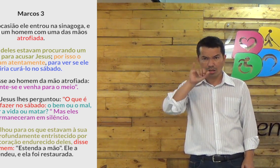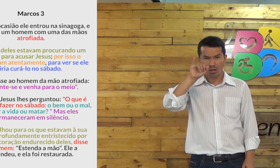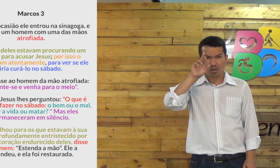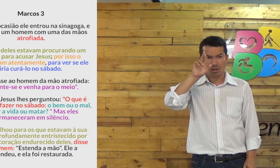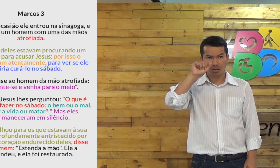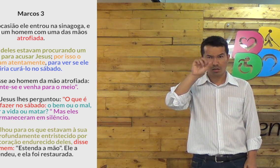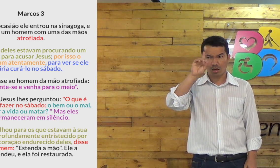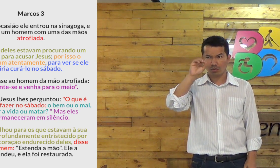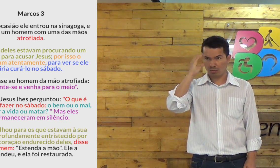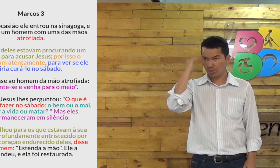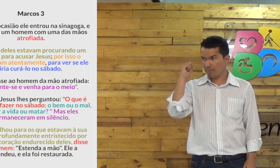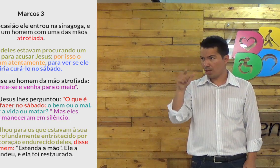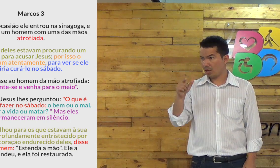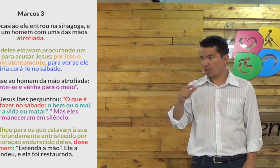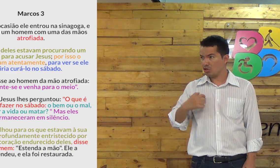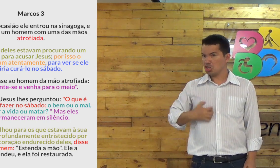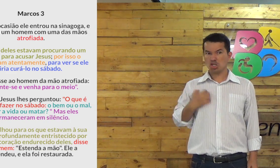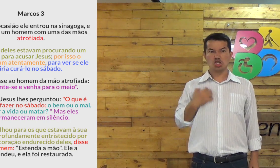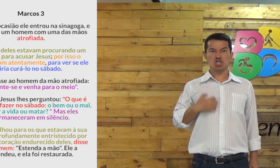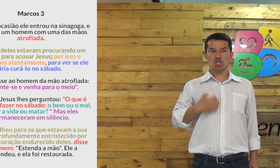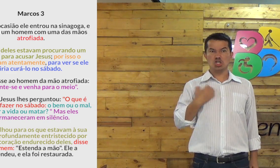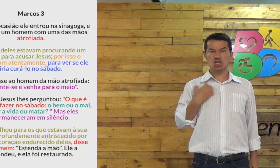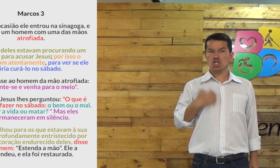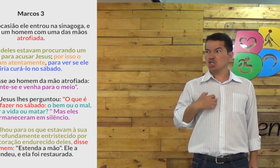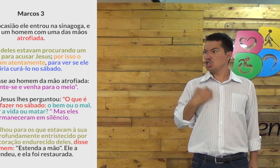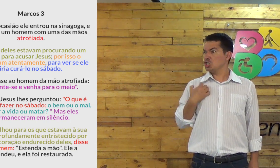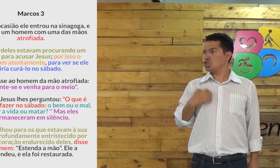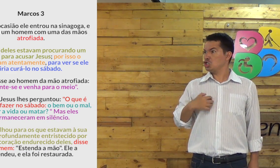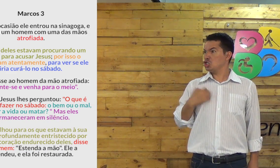Você viu ali a palavra irado? Sabe? Cheio de raiva.